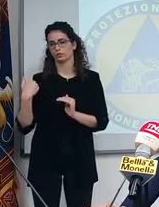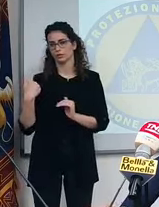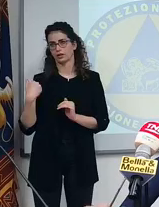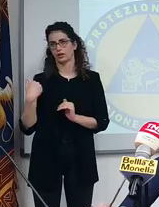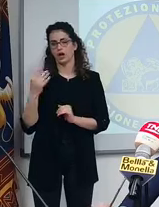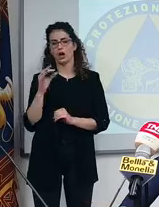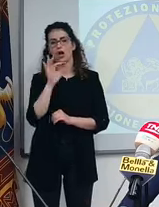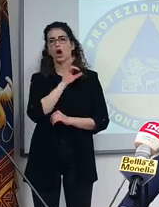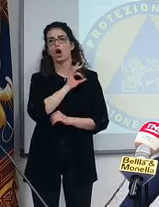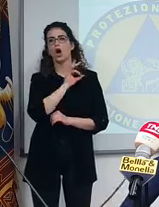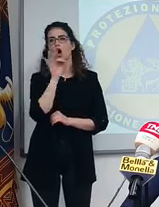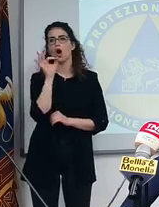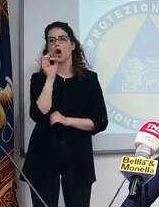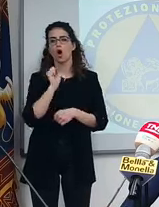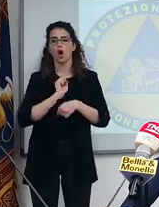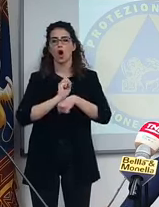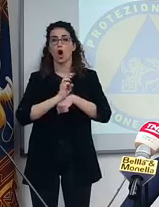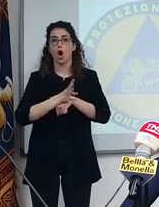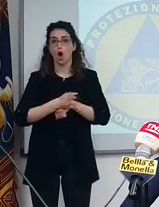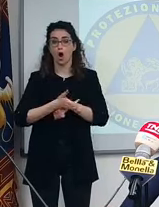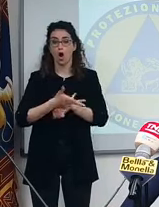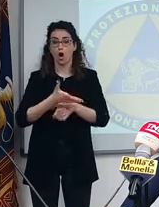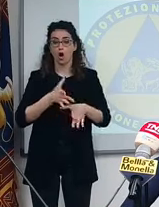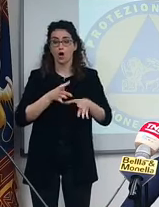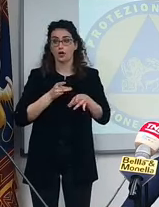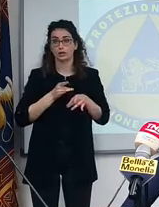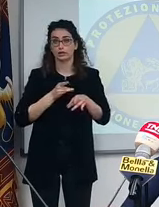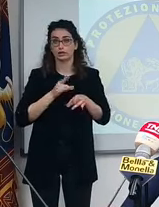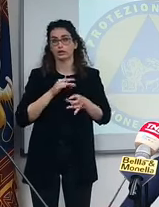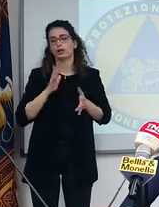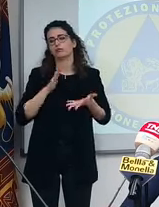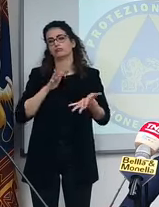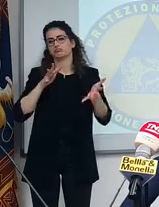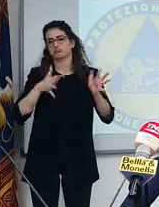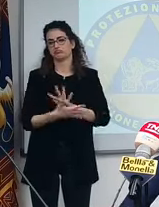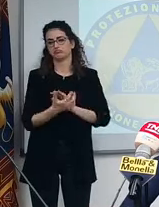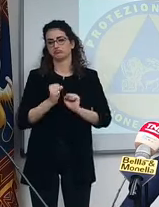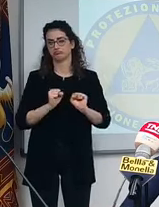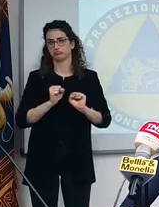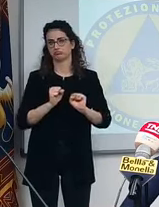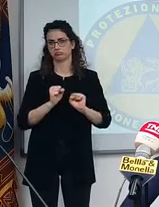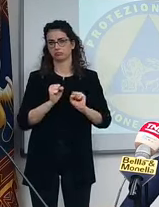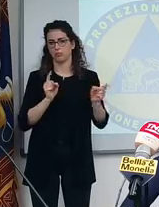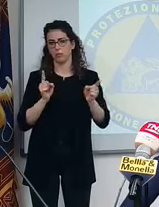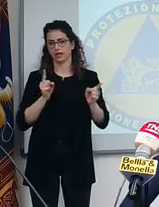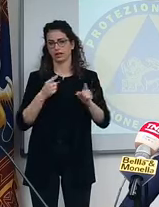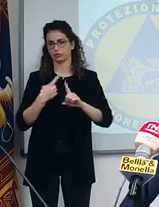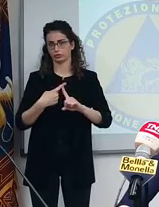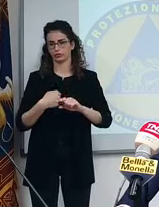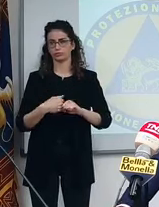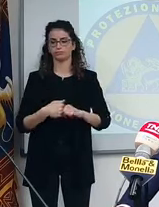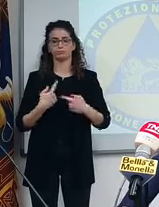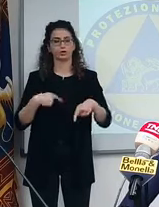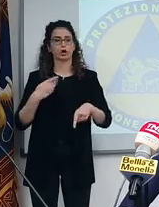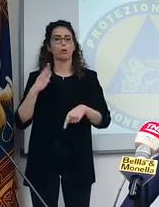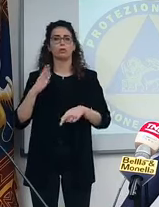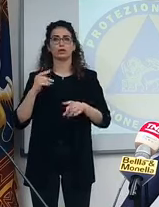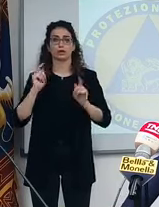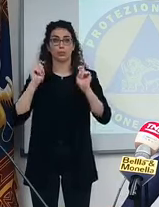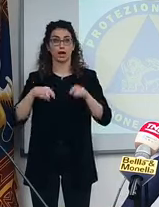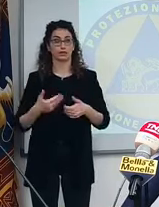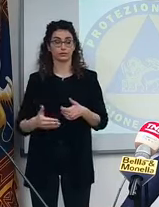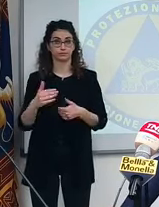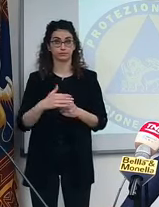oppure di avere avuto il Covid e quindi di essere tra virgolette immunizzato per un periodo X. E con questo Bolzano già parte.